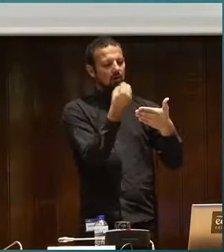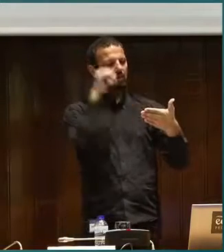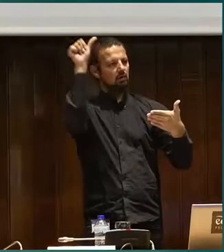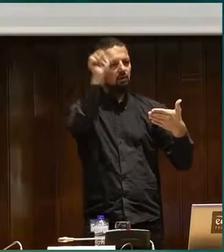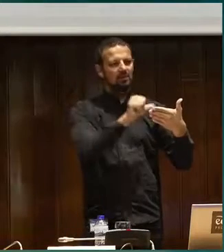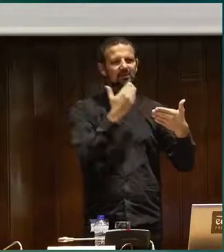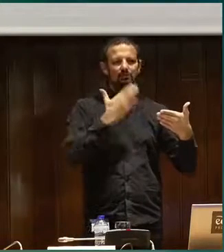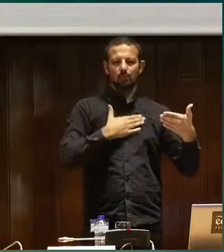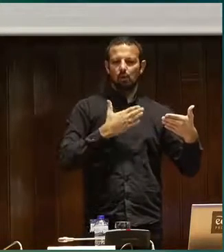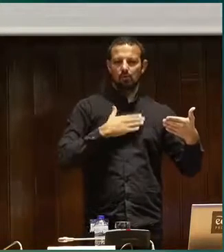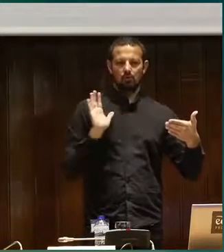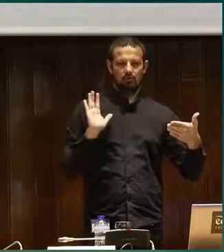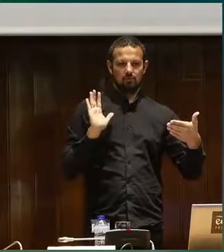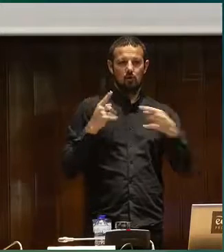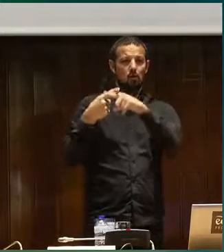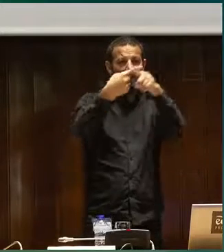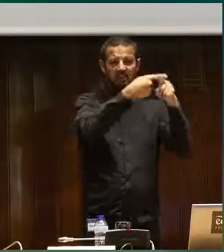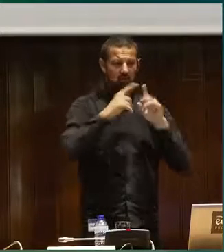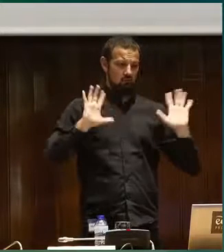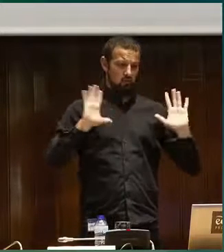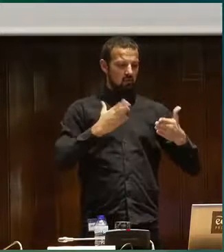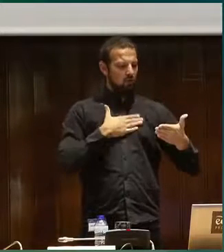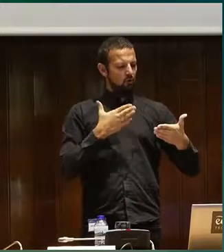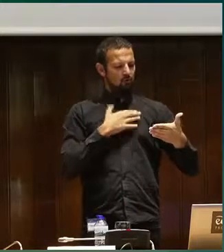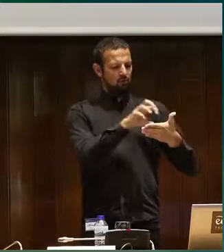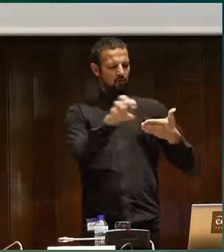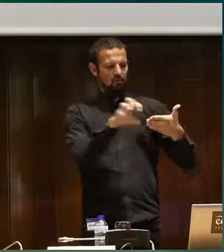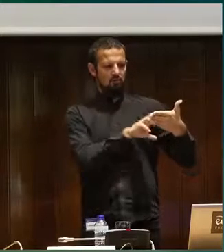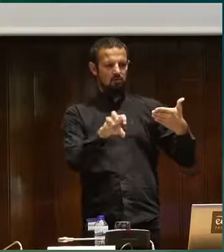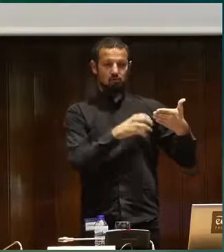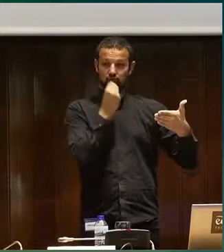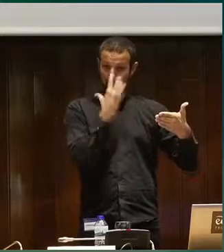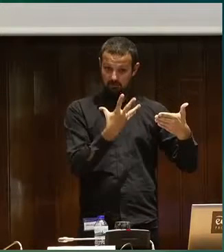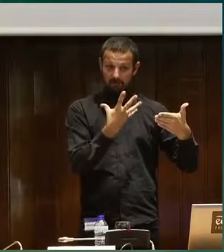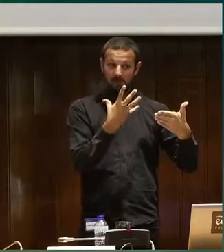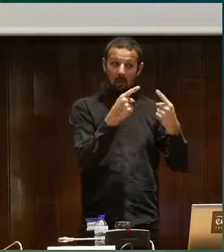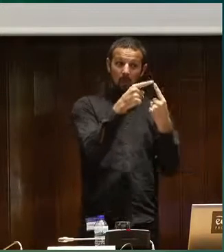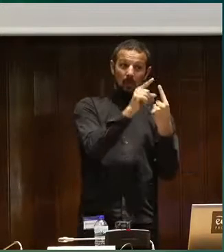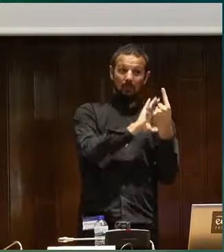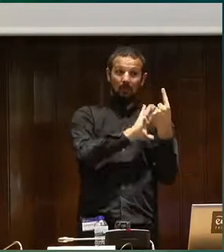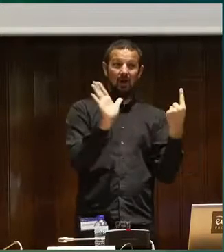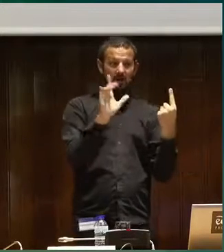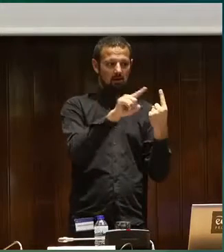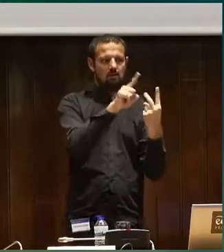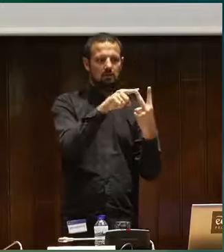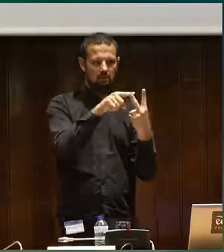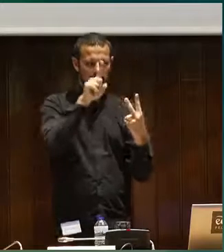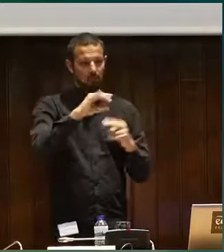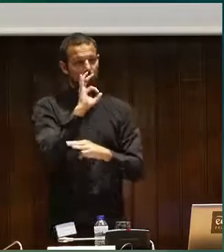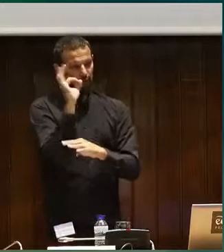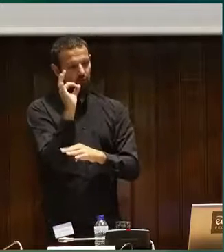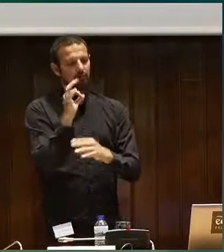contéis a vuestros hijos, a vuestros sobrinos y pueden ser incluso de creación propia que podéis compartir o no y podéis